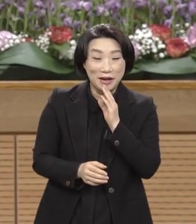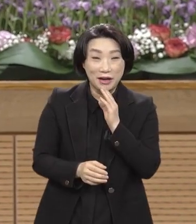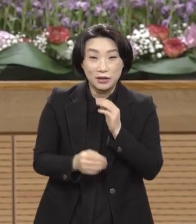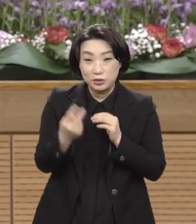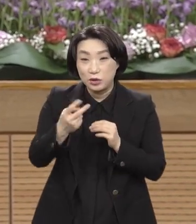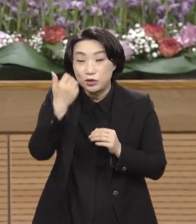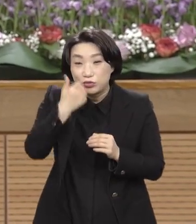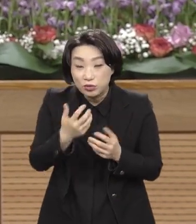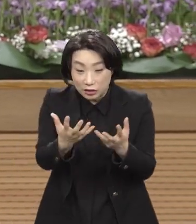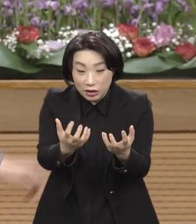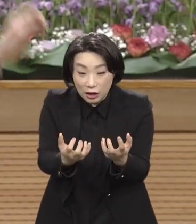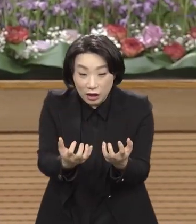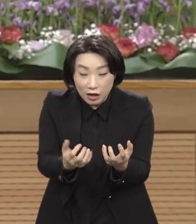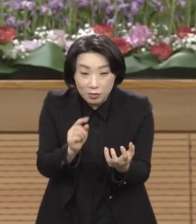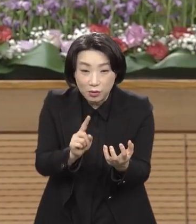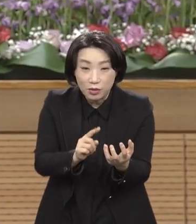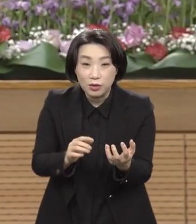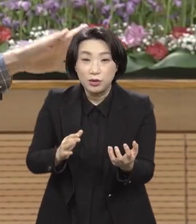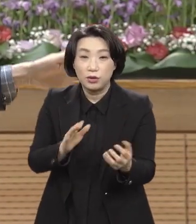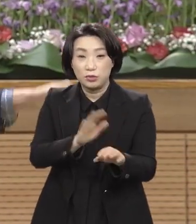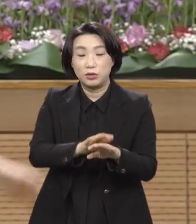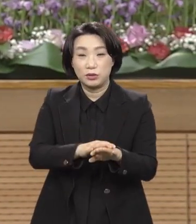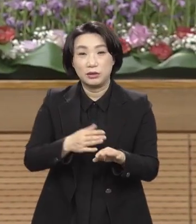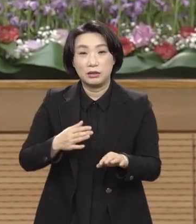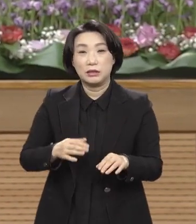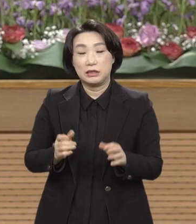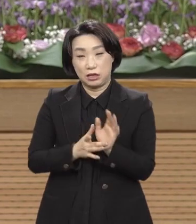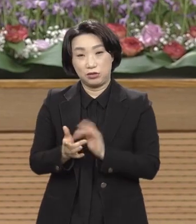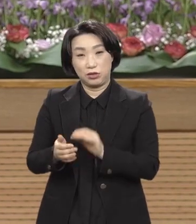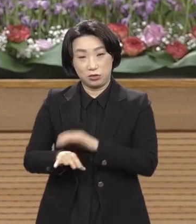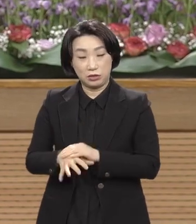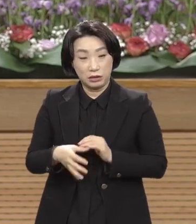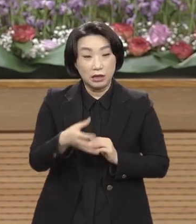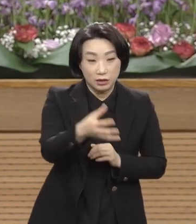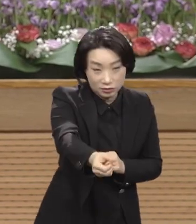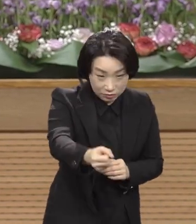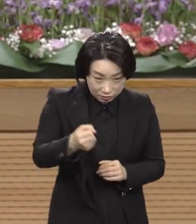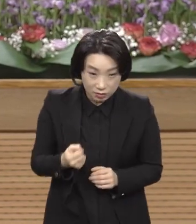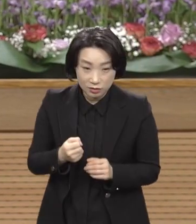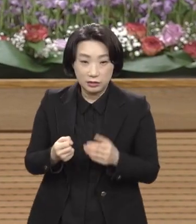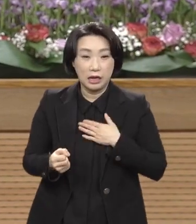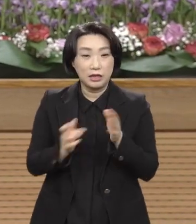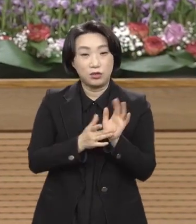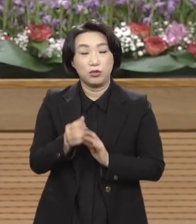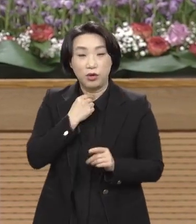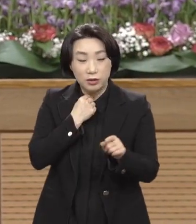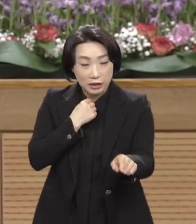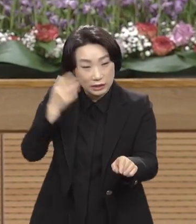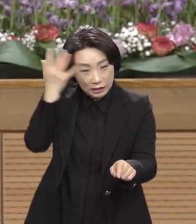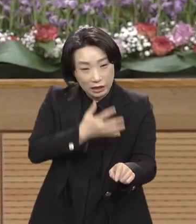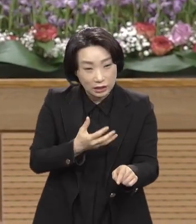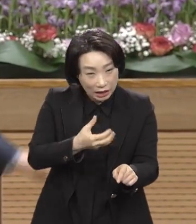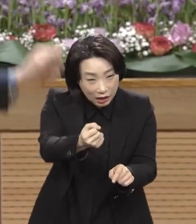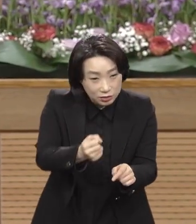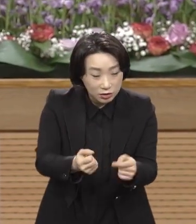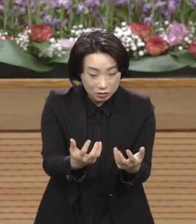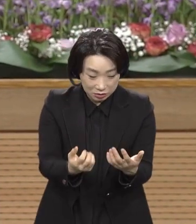환자도 손을 내밀고 가르쳐다. 내가 워낙 오니 깨끗함을 받아서 깨끗해져. 풍랑도